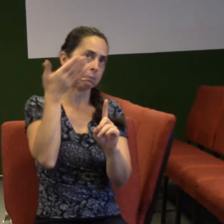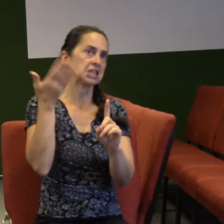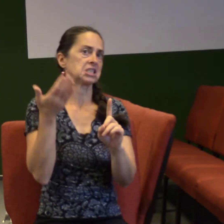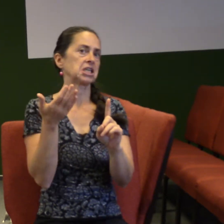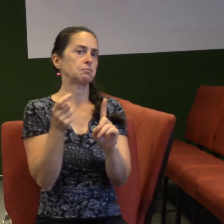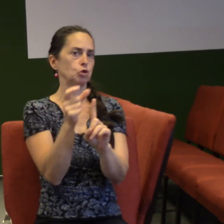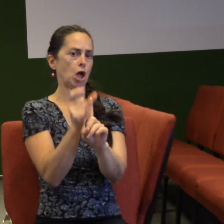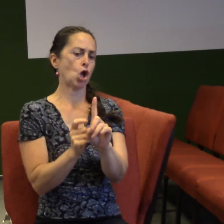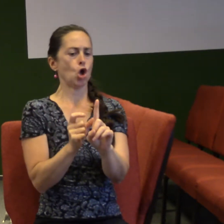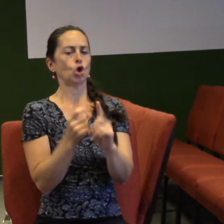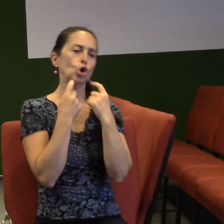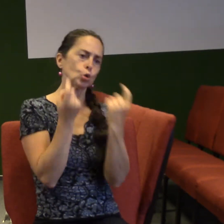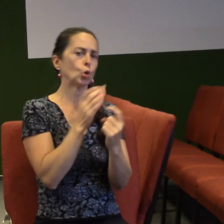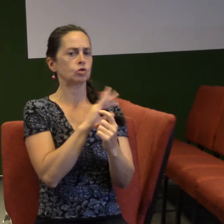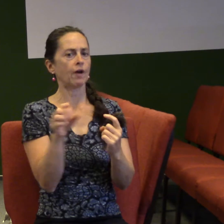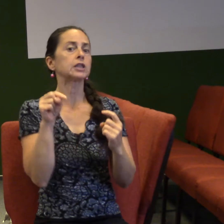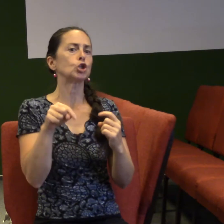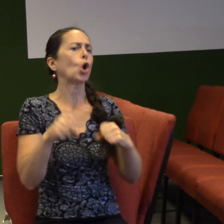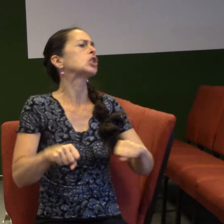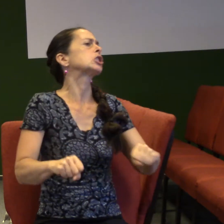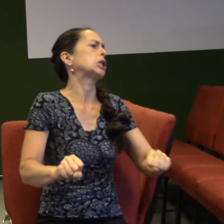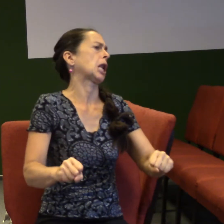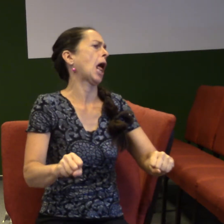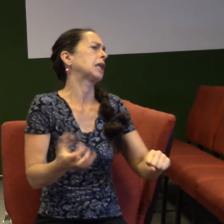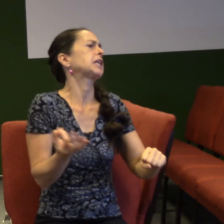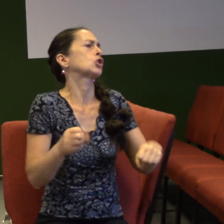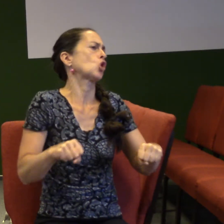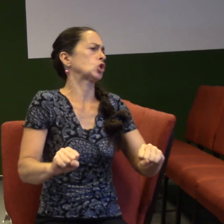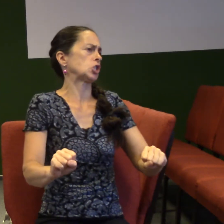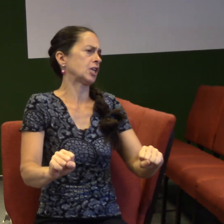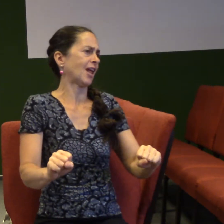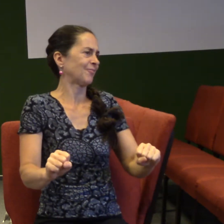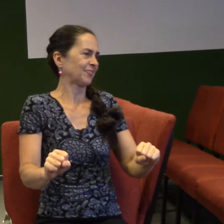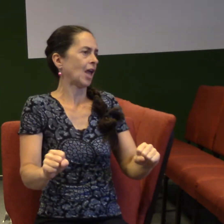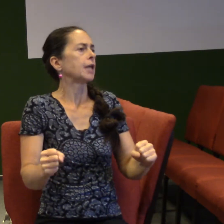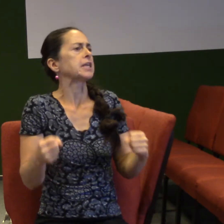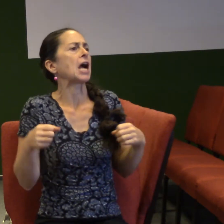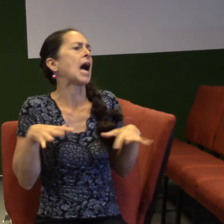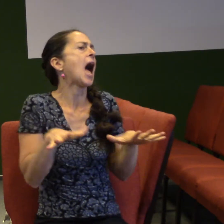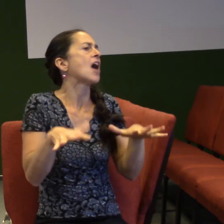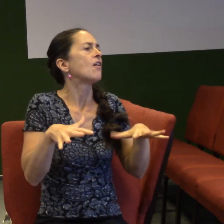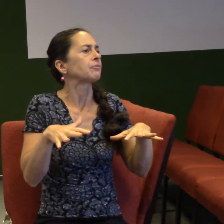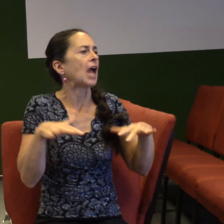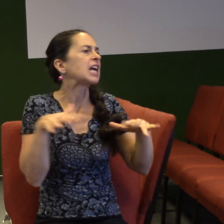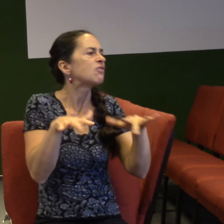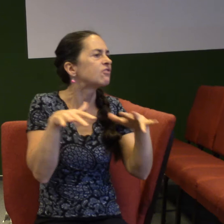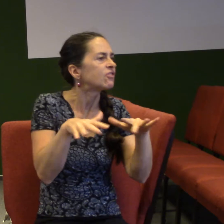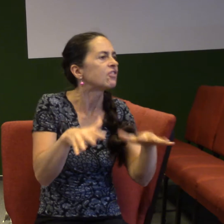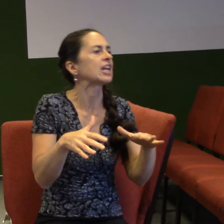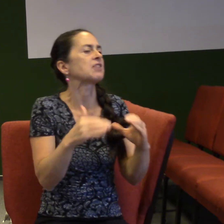síla, která to všechno dělá. Že to je nějaká ta energie, nebo možná používáme slova jako